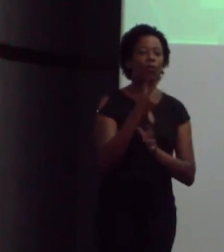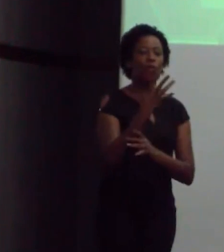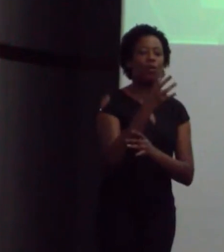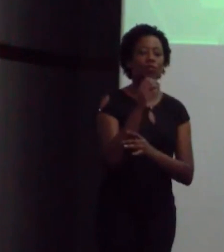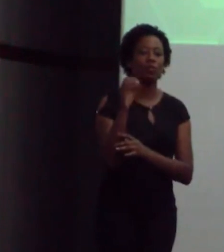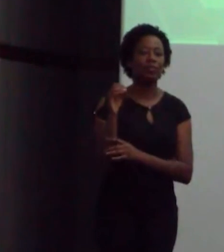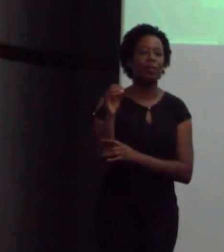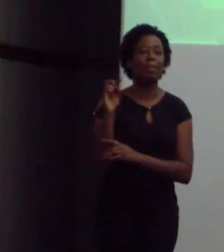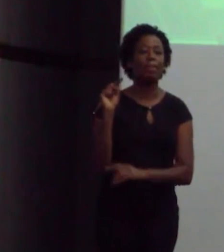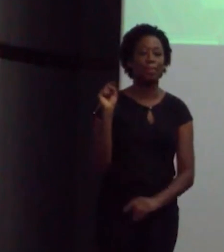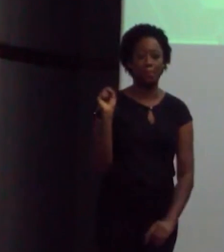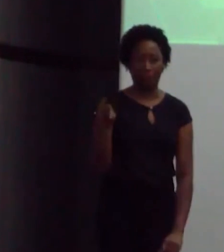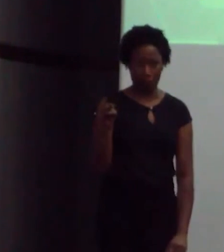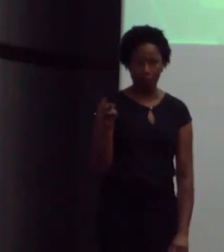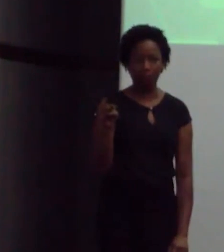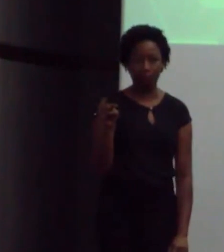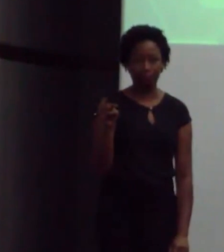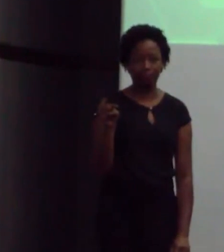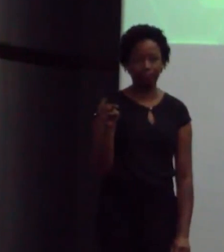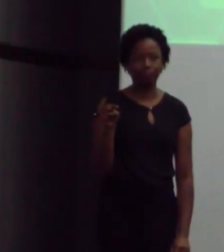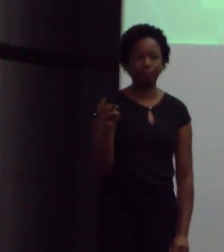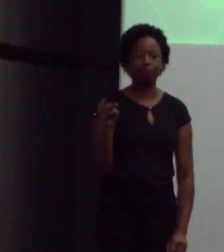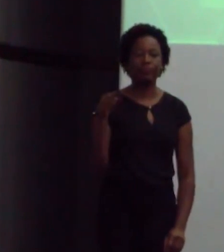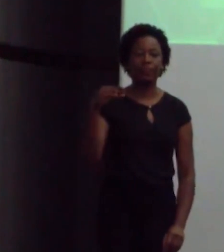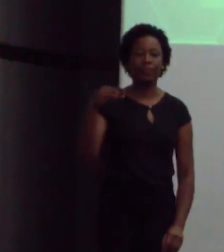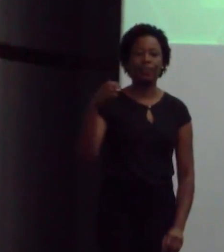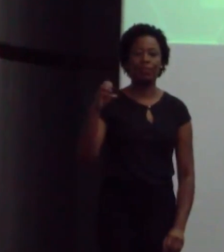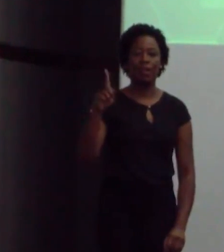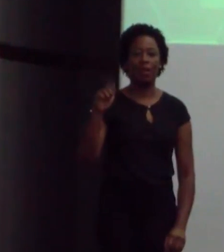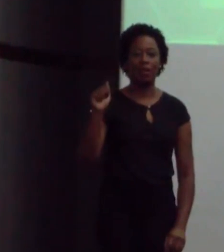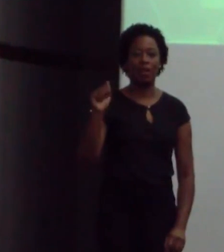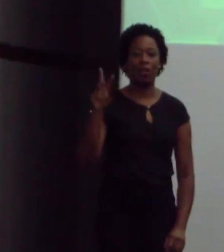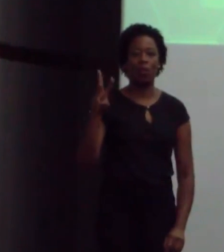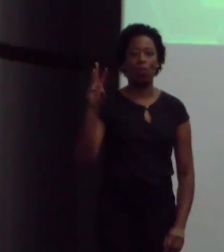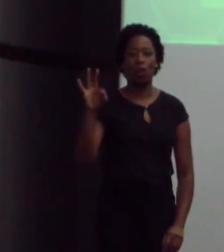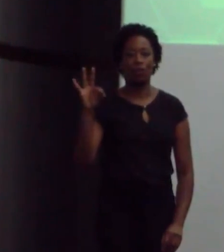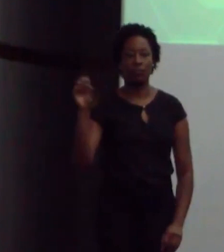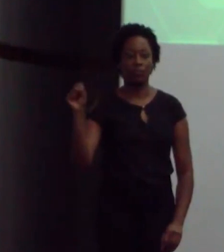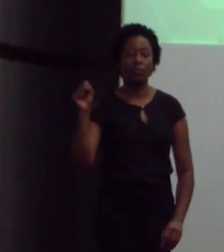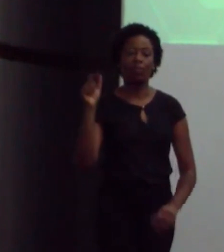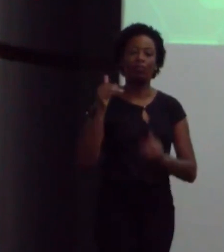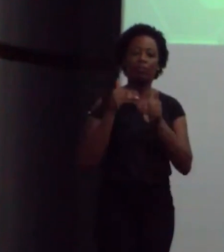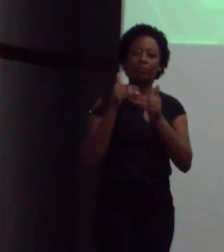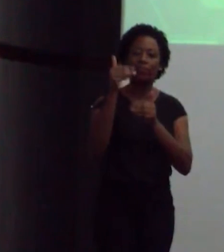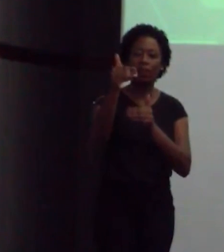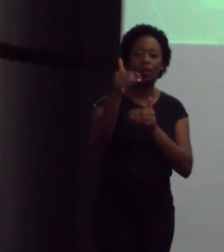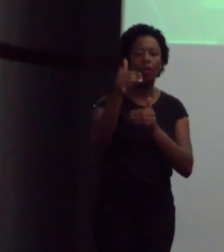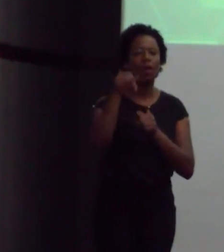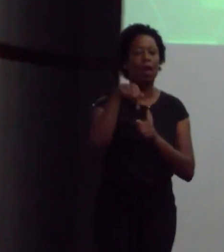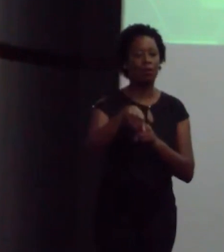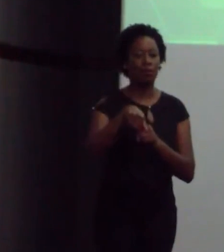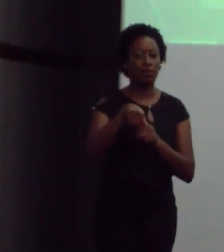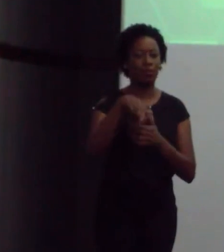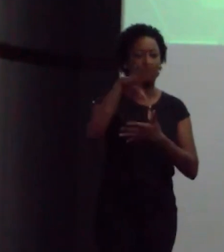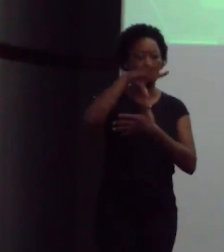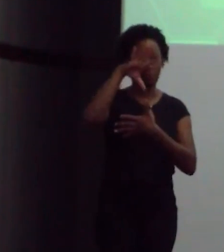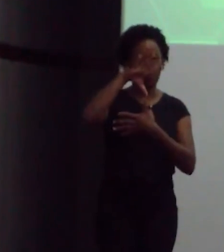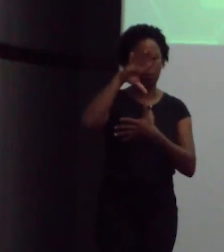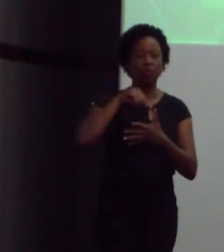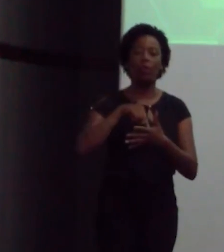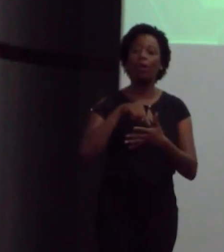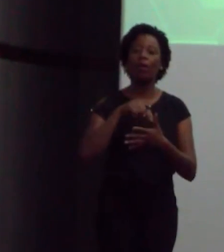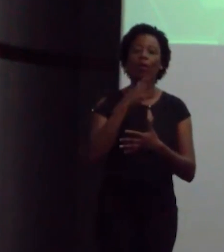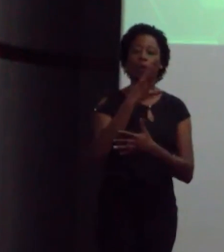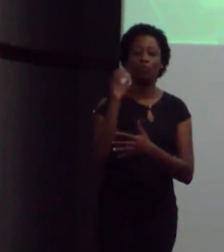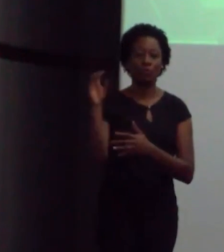mil megawatts. Nós temos menos de 200. E só de potencial no continente temos 400,